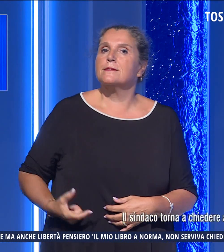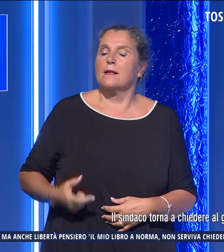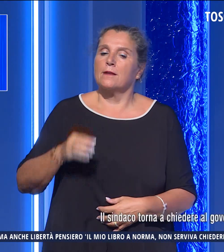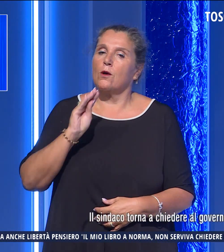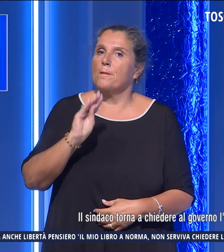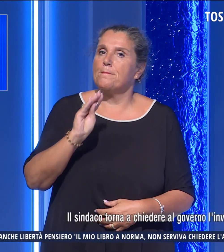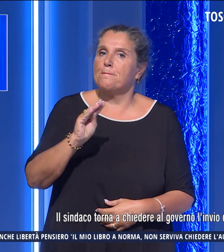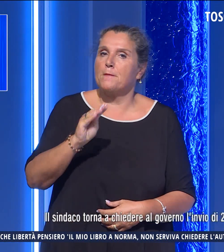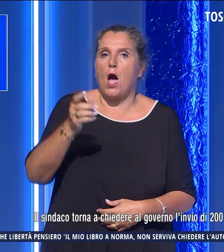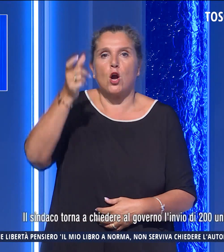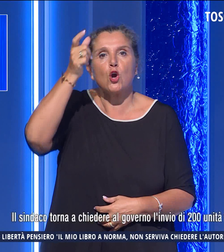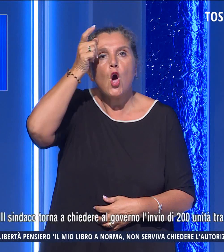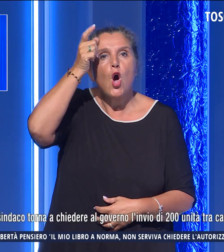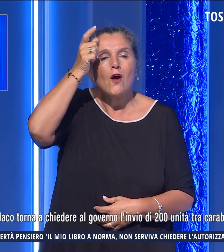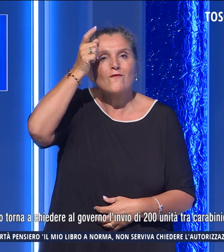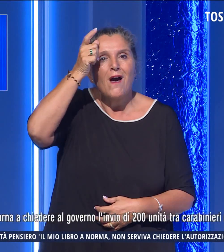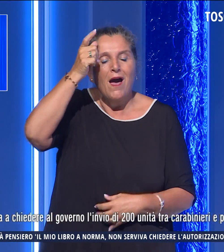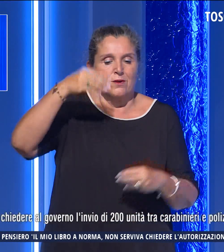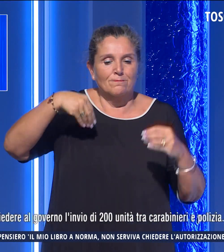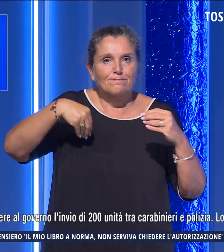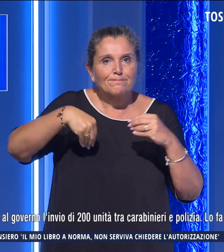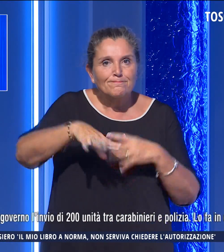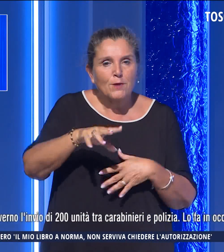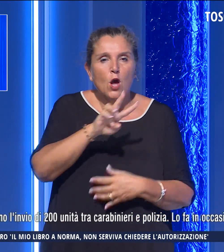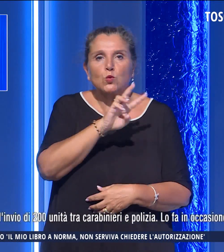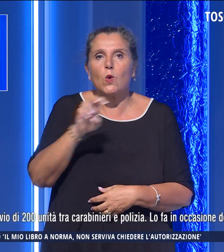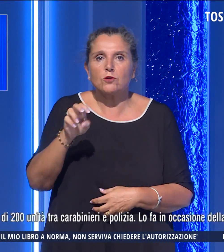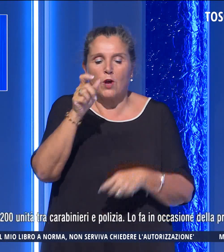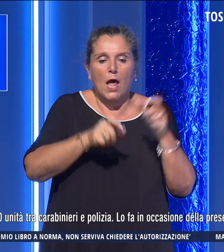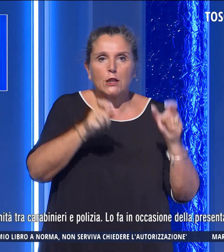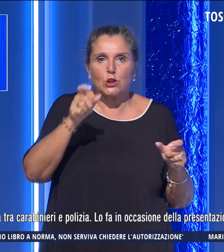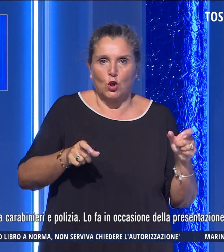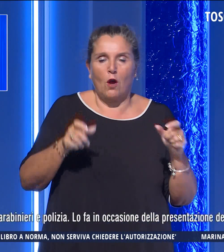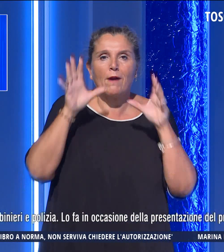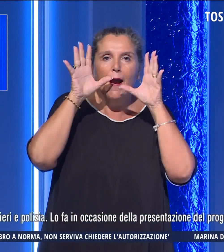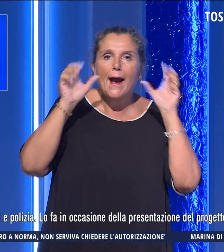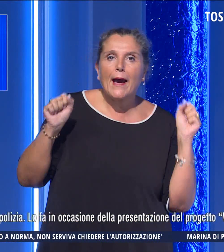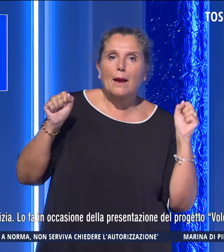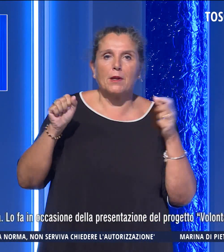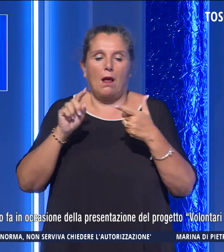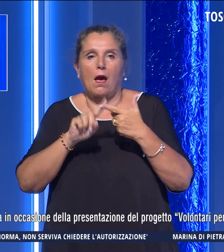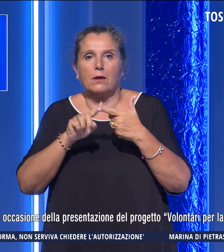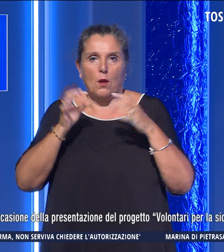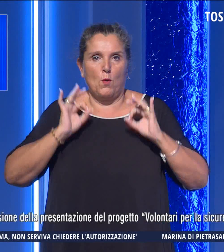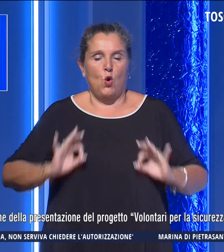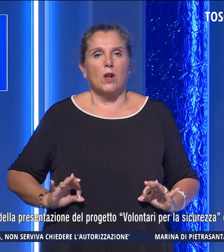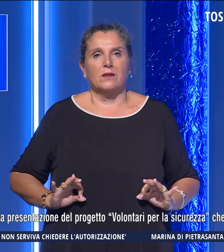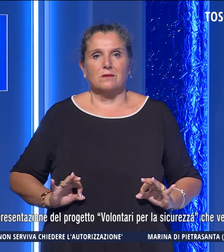a chiedere al Governo l'invio di 200 unità tra carabinieri e polizia.